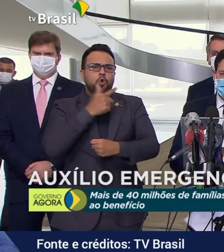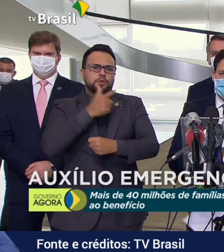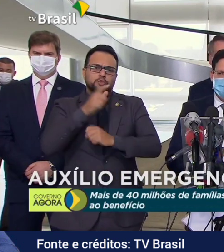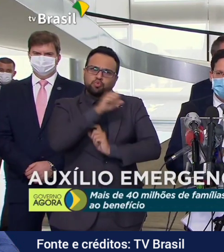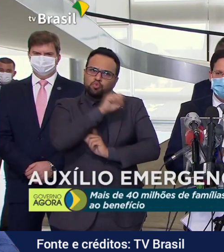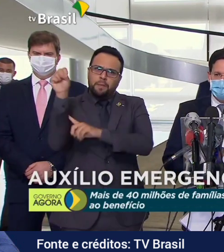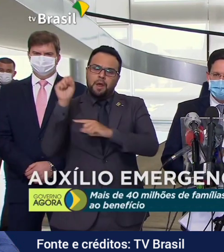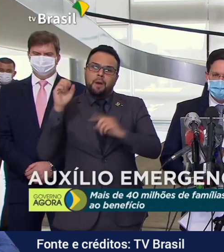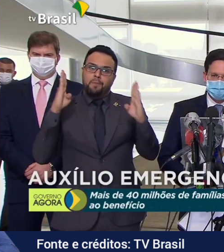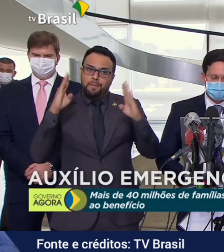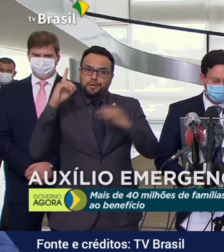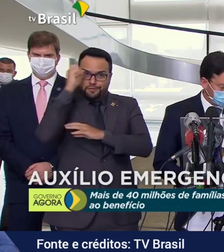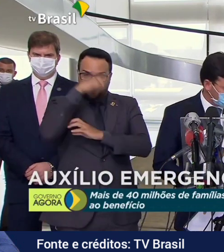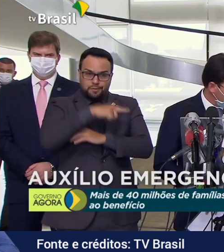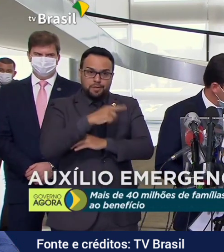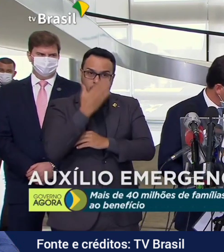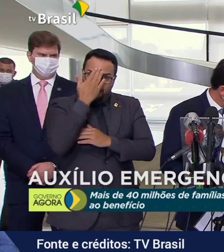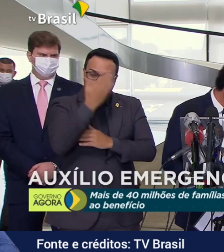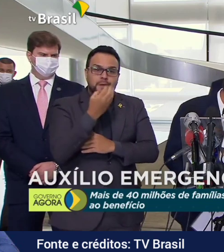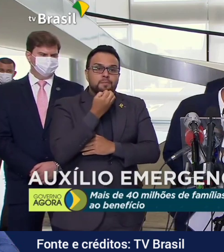Muito obrigado a todos e um bom dia.